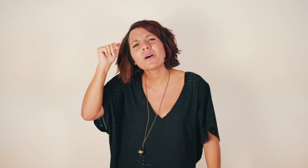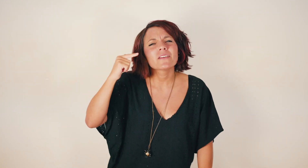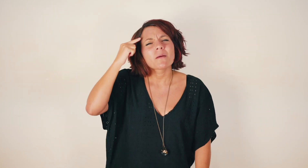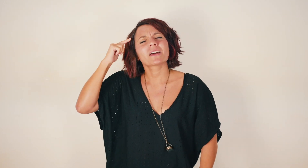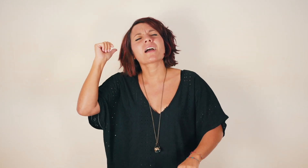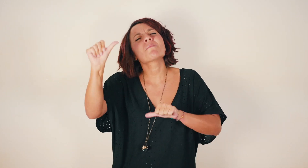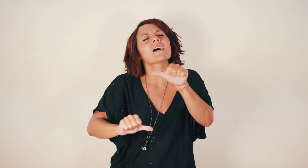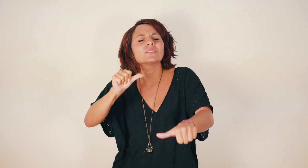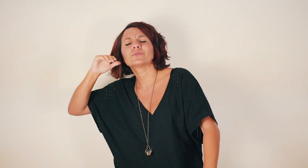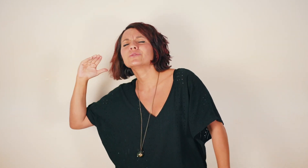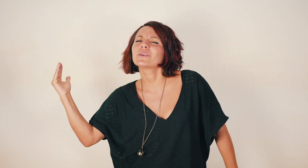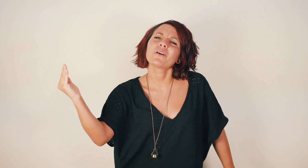Bolivia per cambiare tutto